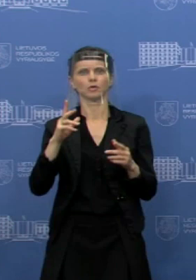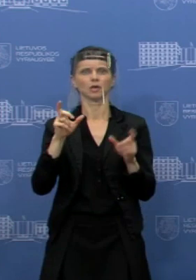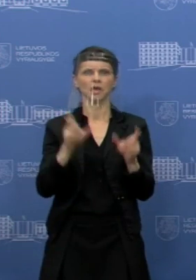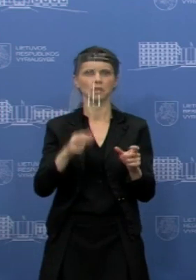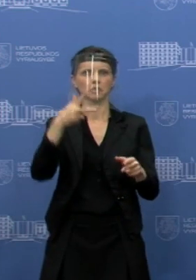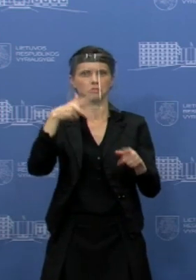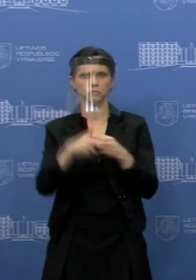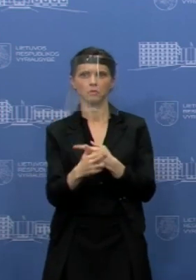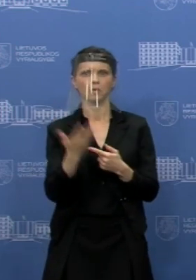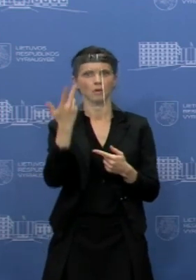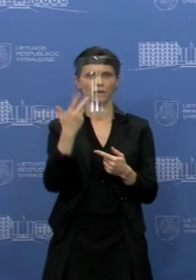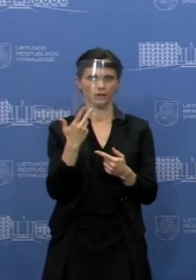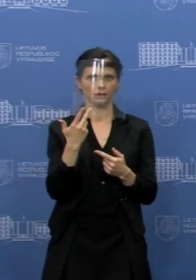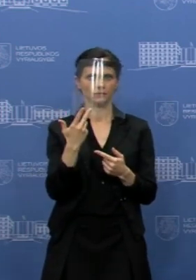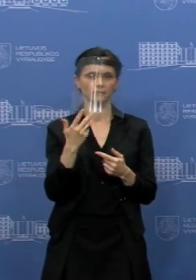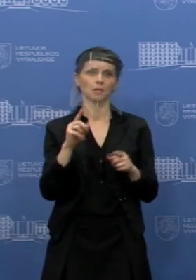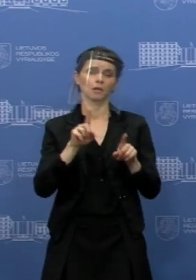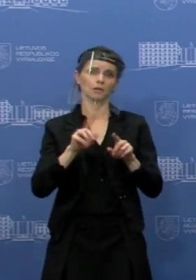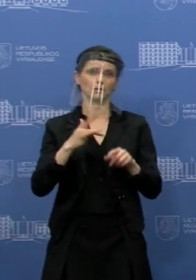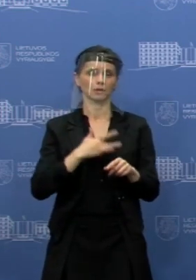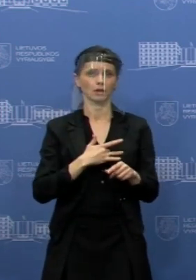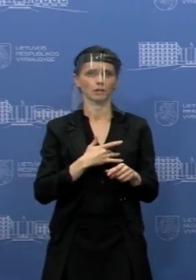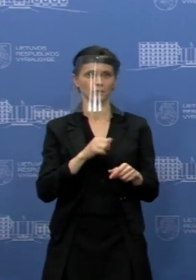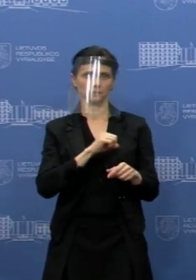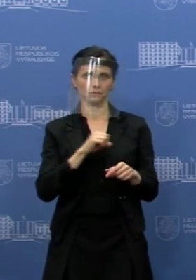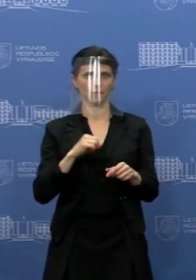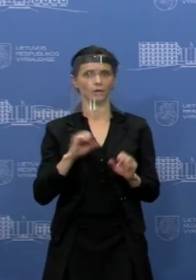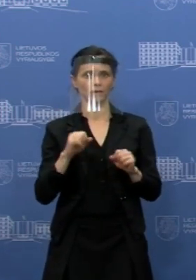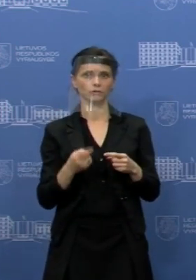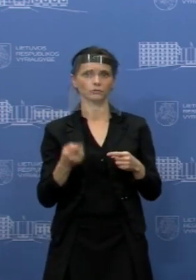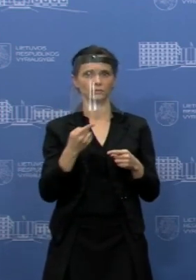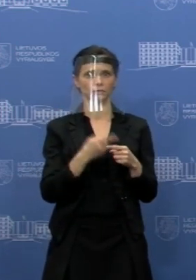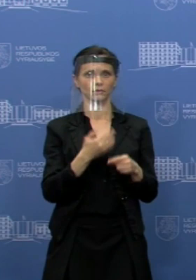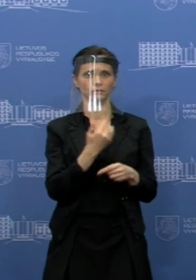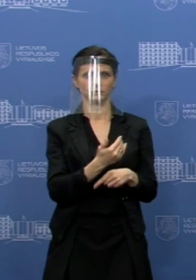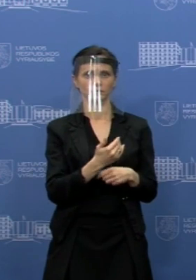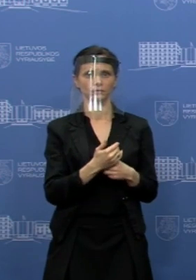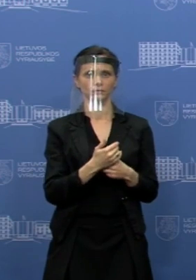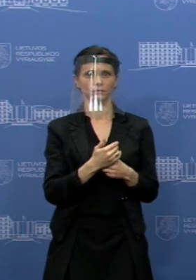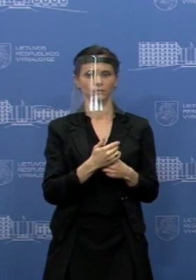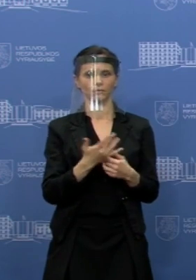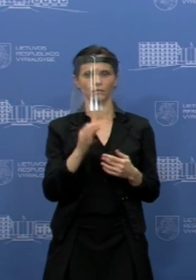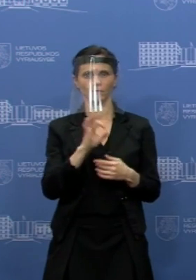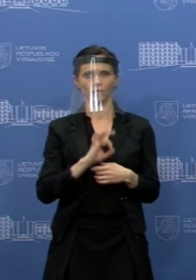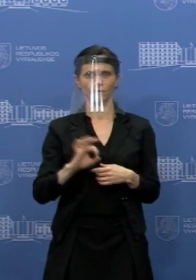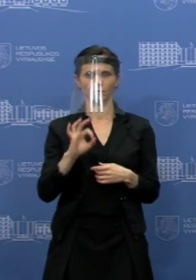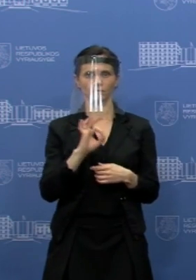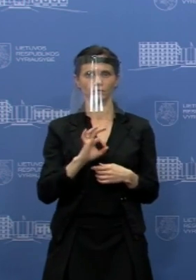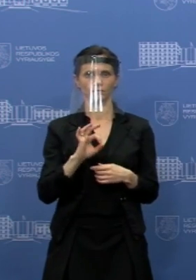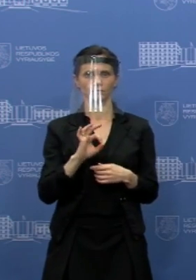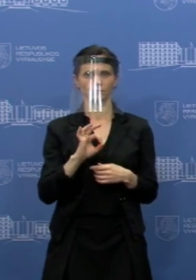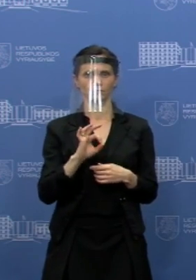būti nutrauktas, jau nebereikėtų. Ir taip pat, gal aš nežinau, gal galėsit dar vėlgi patikslinti, dėl, nežinau, kiek čia vešo ir dviejų, buvo